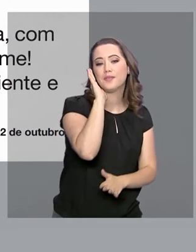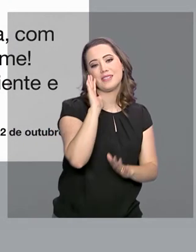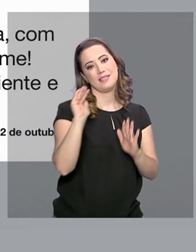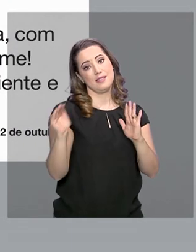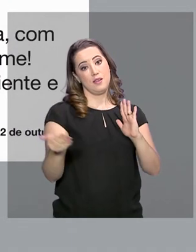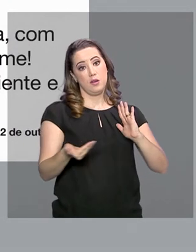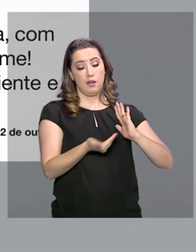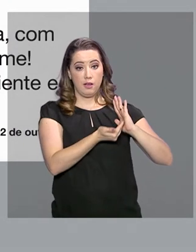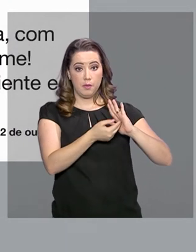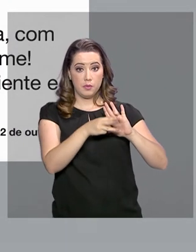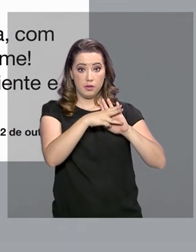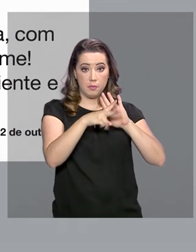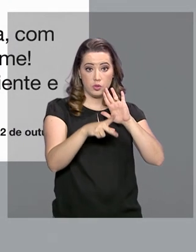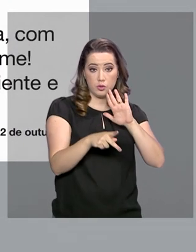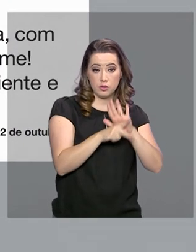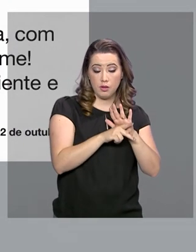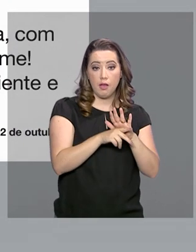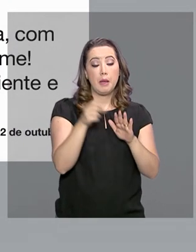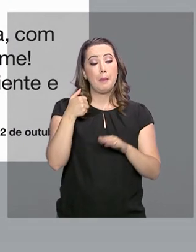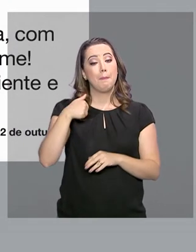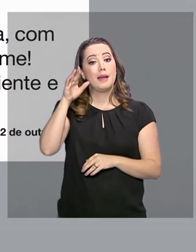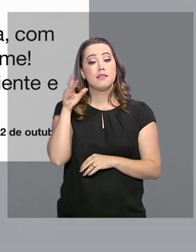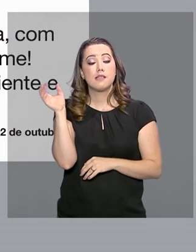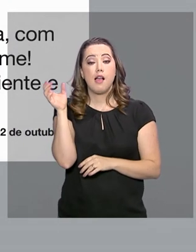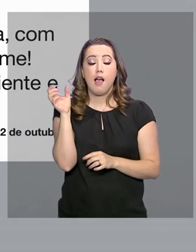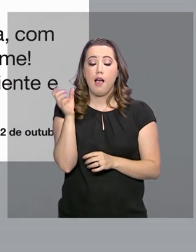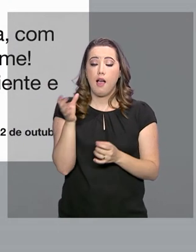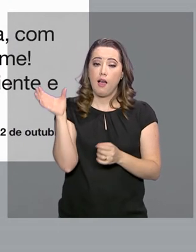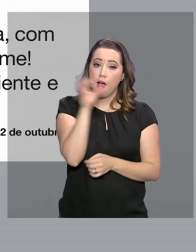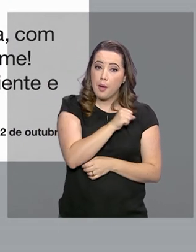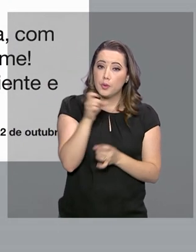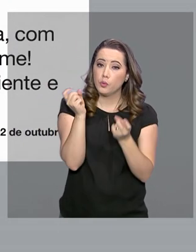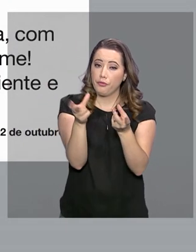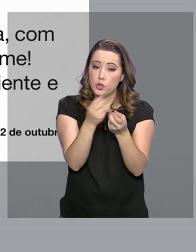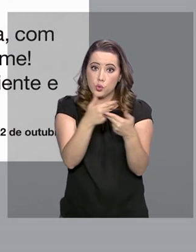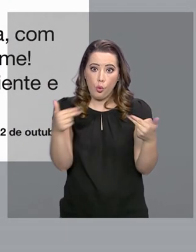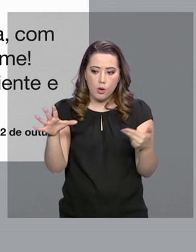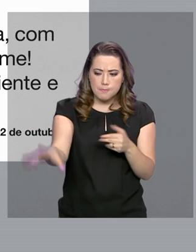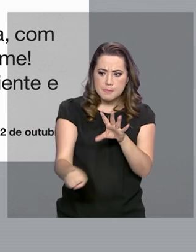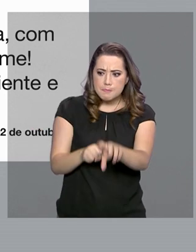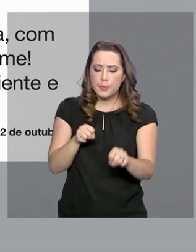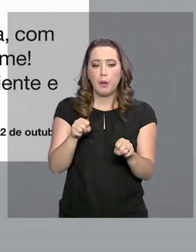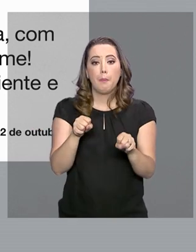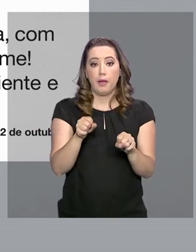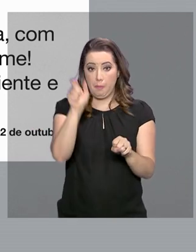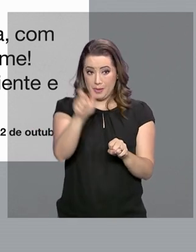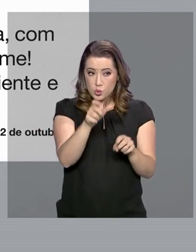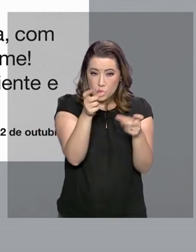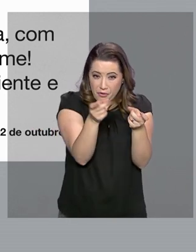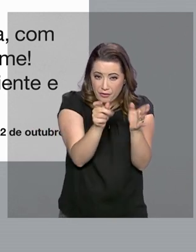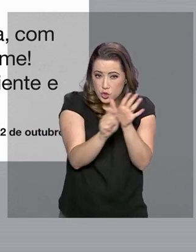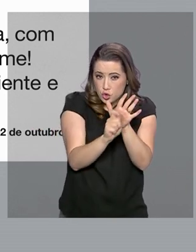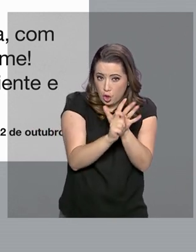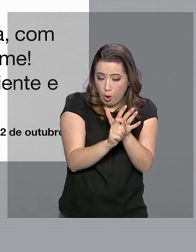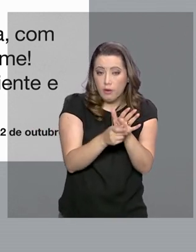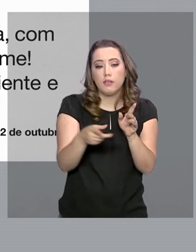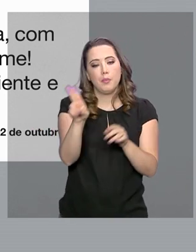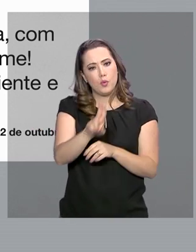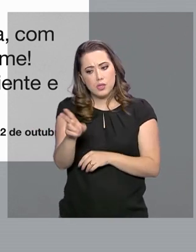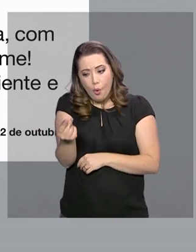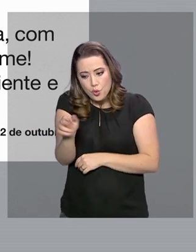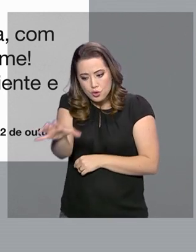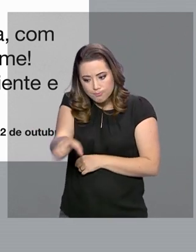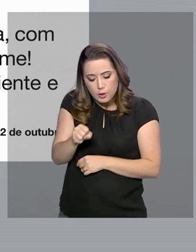da medida provisória que agiliza a venda de bens apreendidos com traficantes e permite o uso do dinheiro para combater o crime organizado.